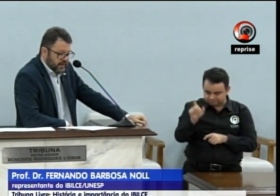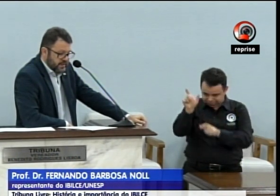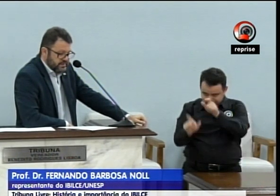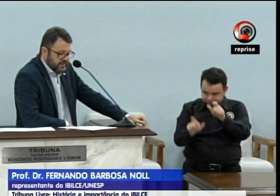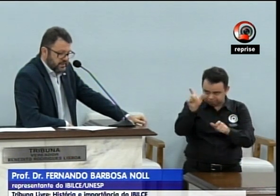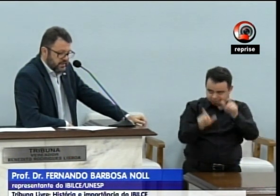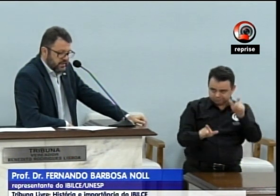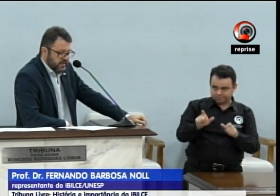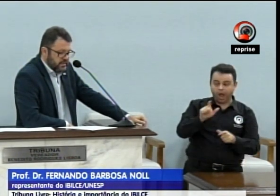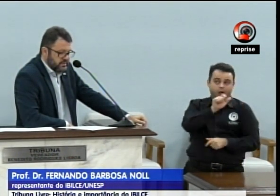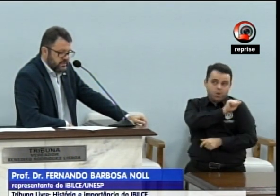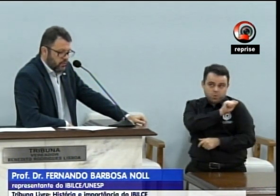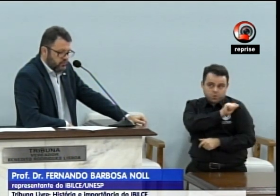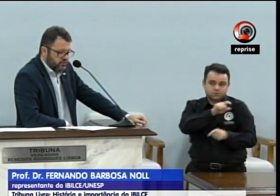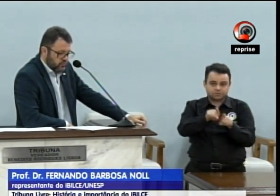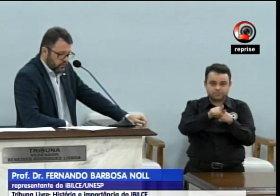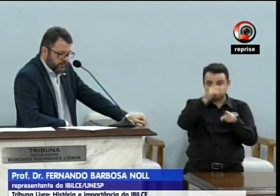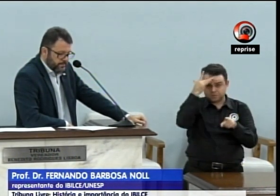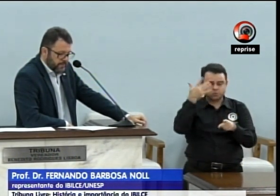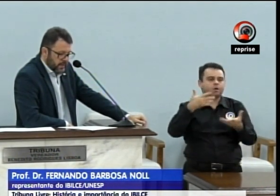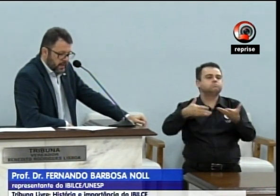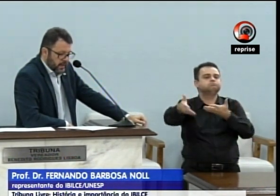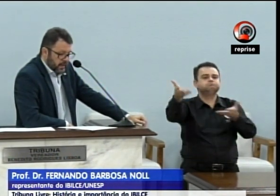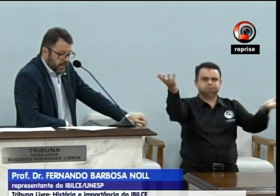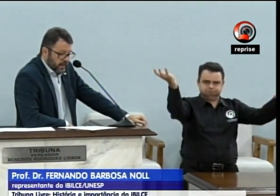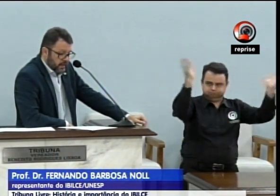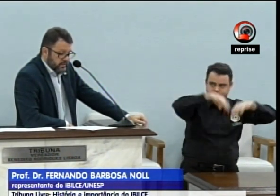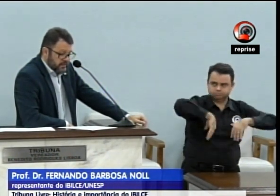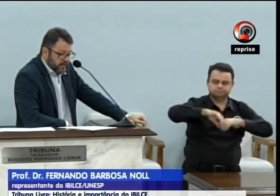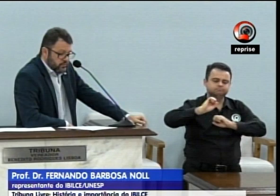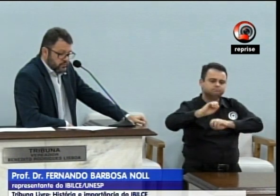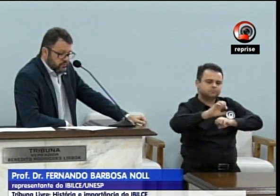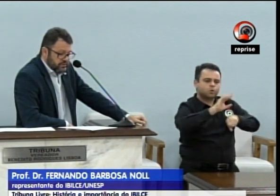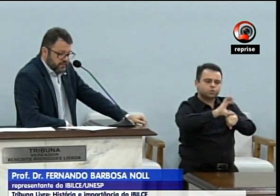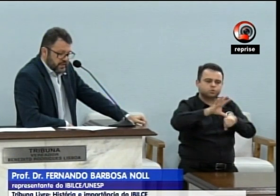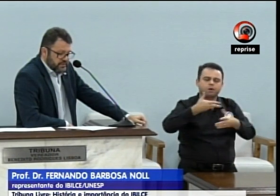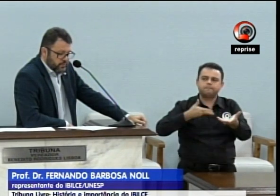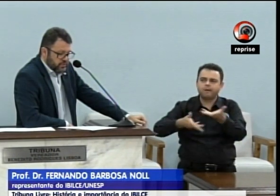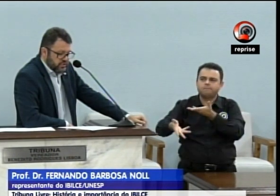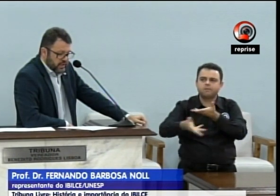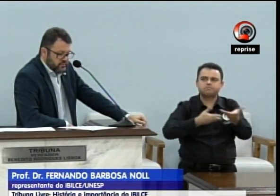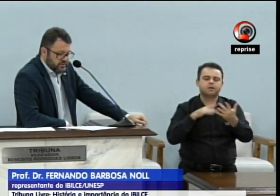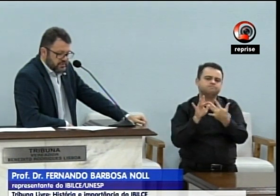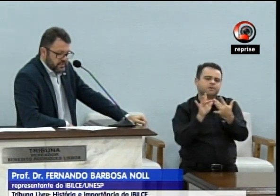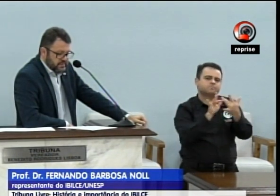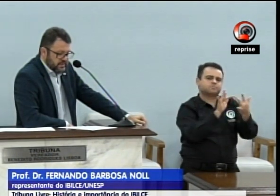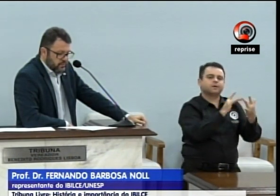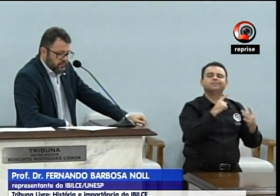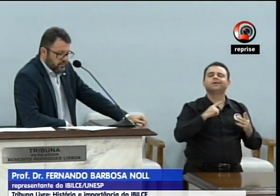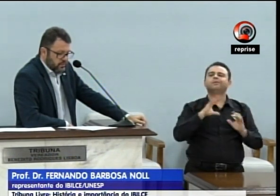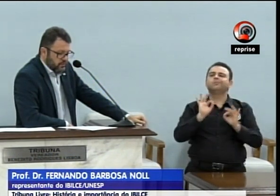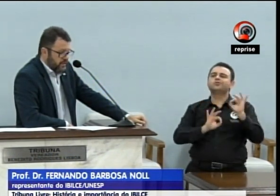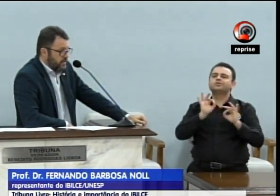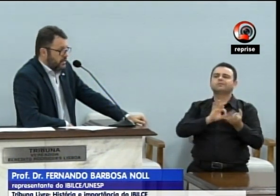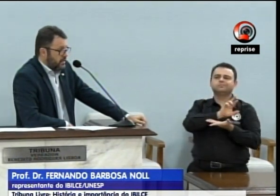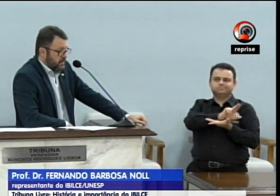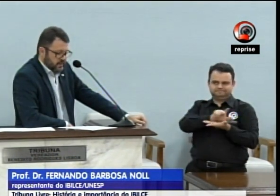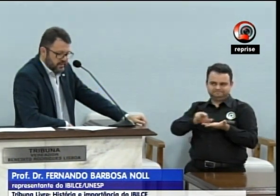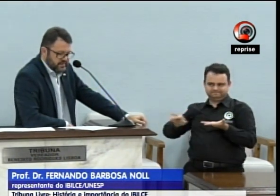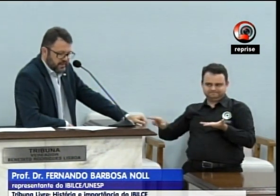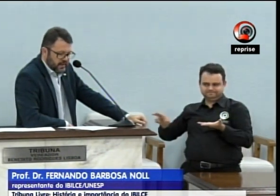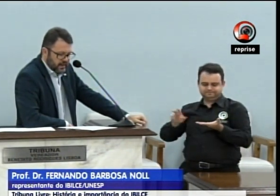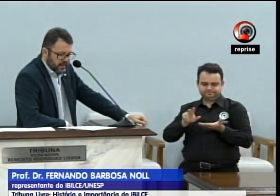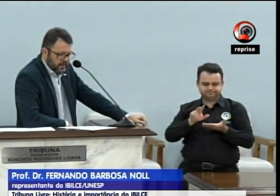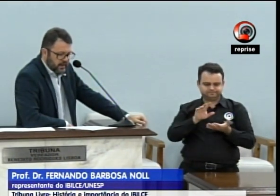fortalece e se constitui. Dentro dos diferentes projetos de extensão, eu queria